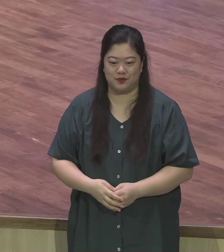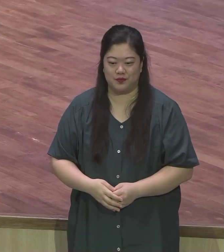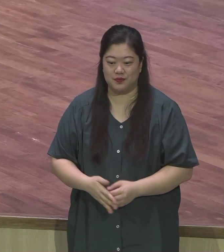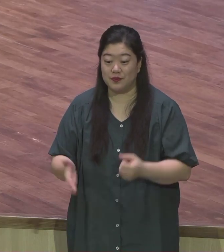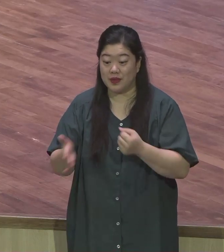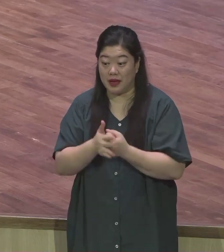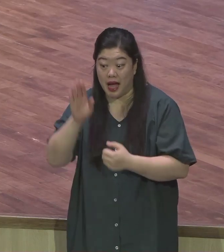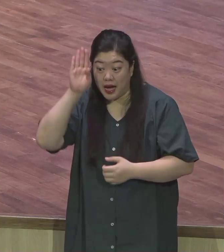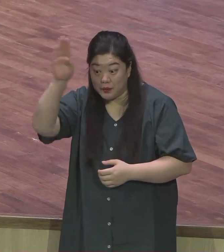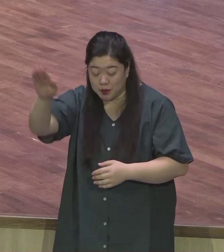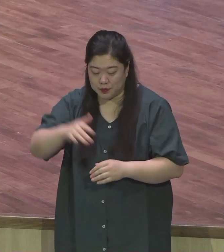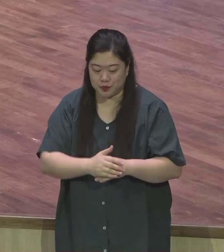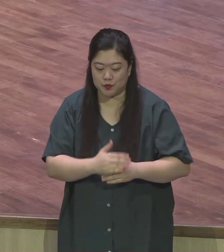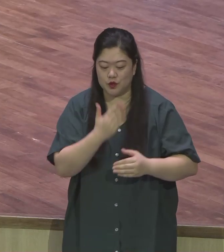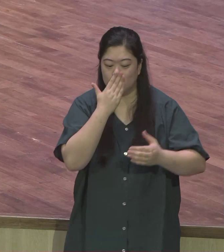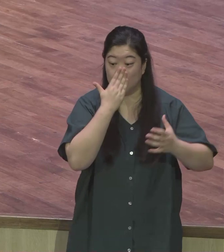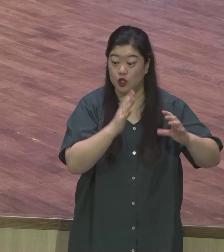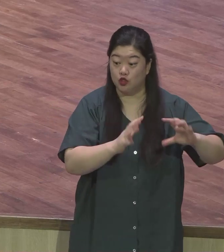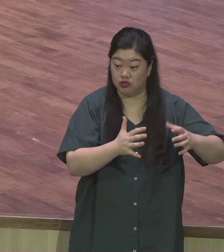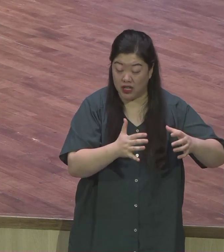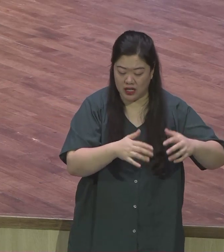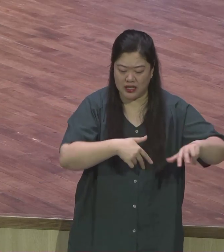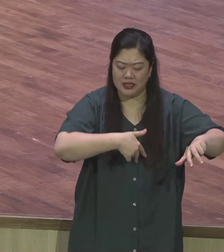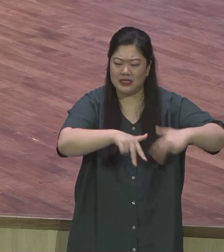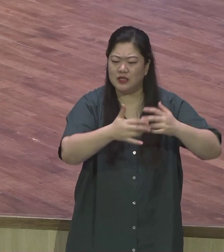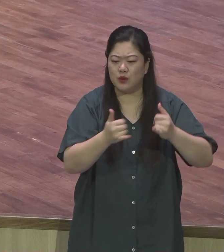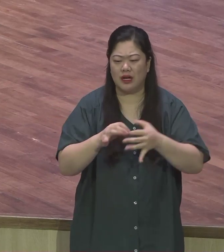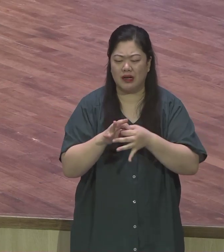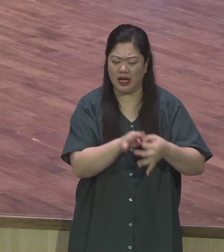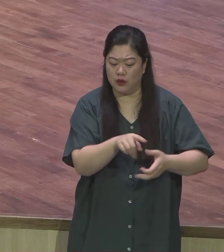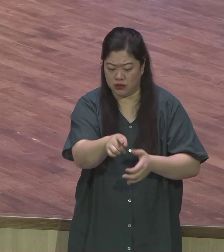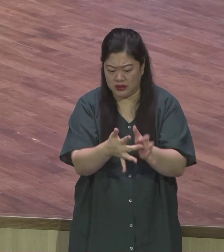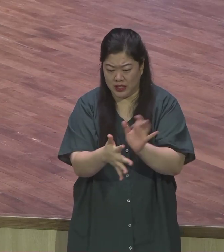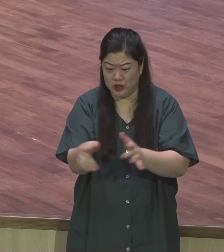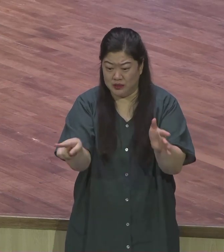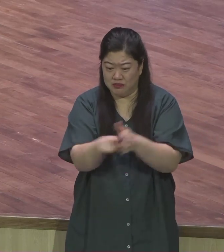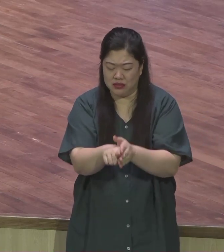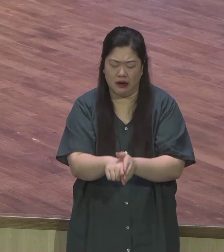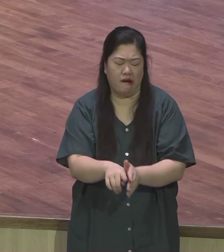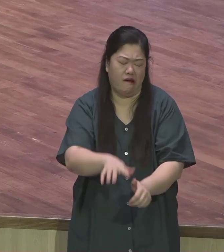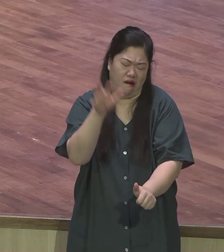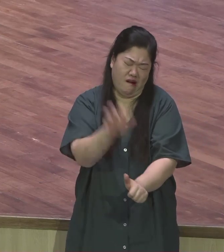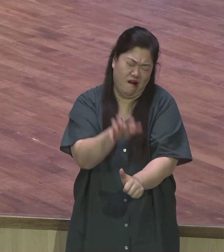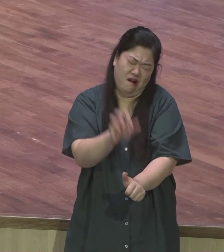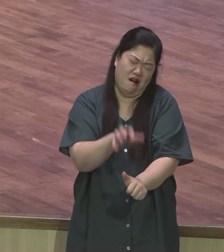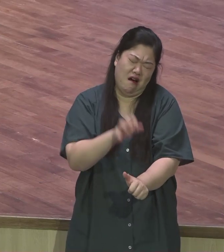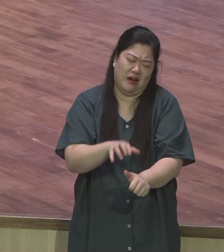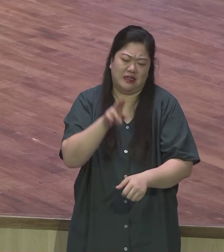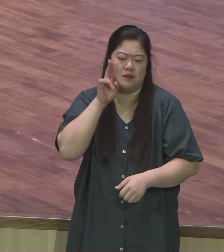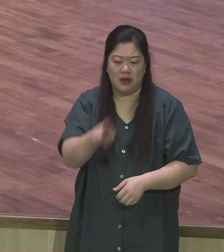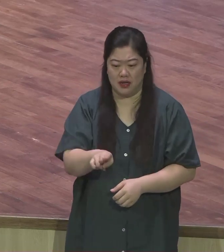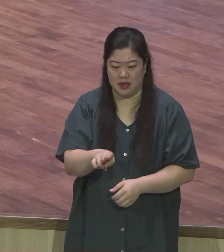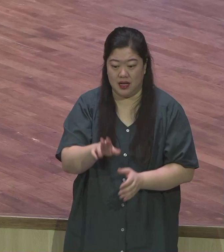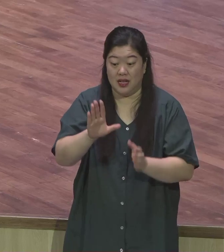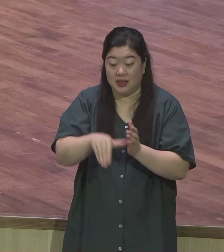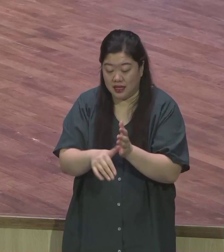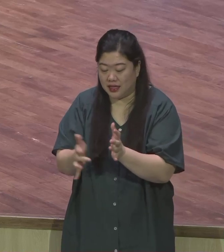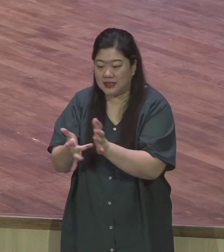유대 지도자들의 핍박이 더욱 이제 가해질 상황 속에 예수님께서 제자들을 향하여서 미리 믿음을